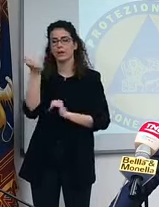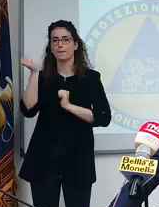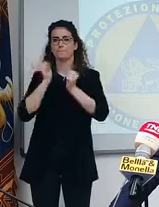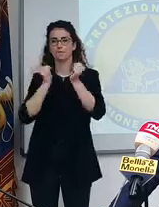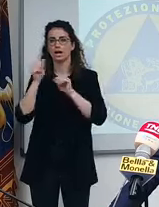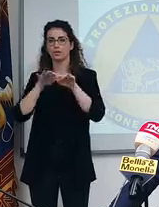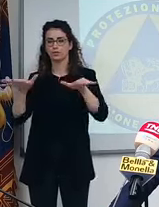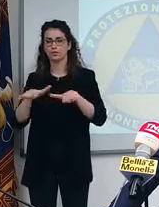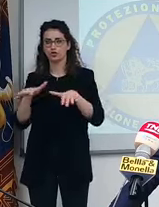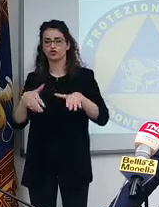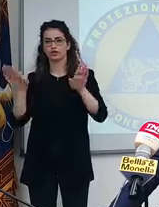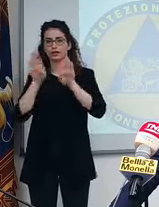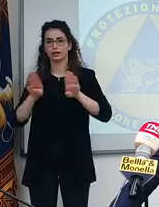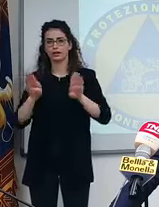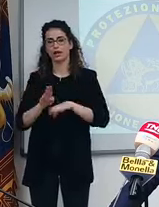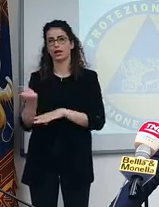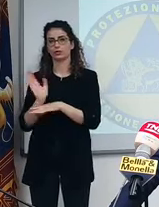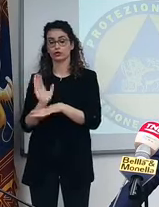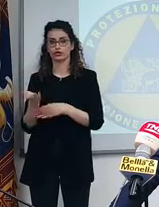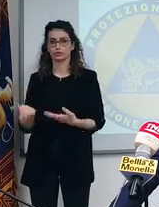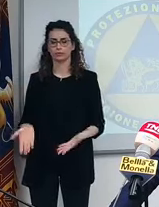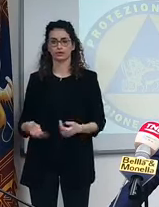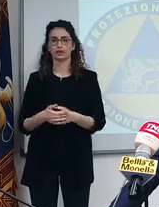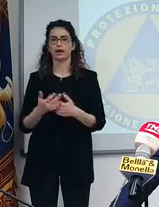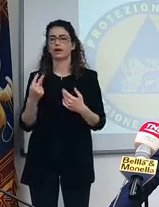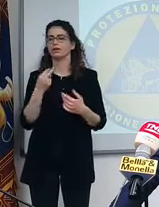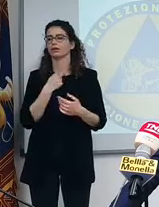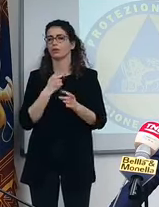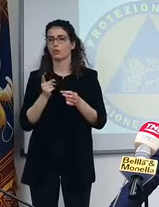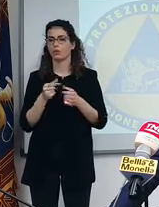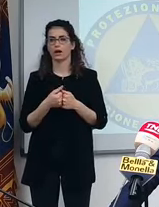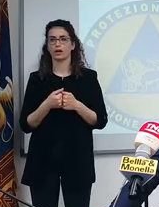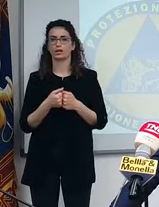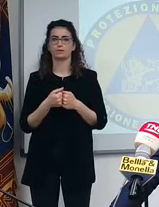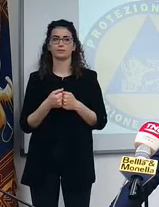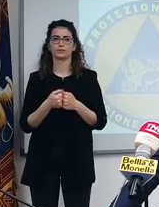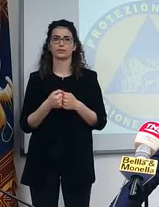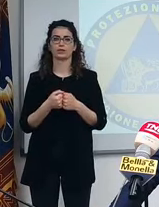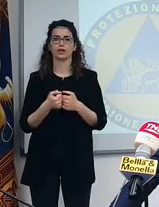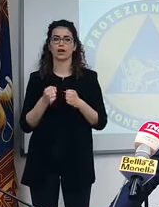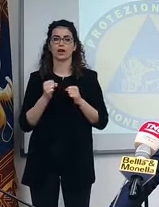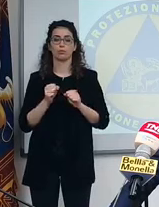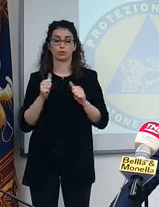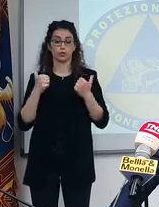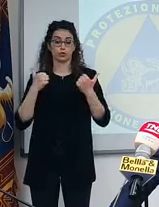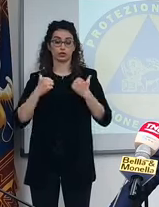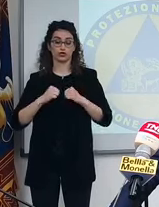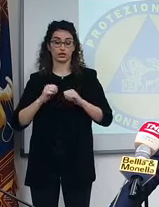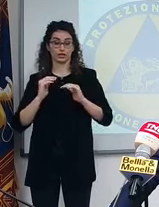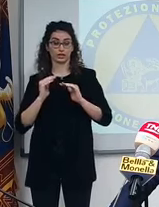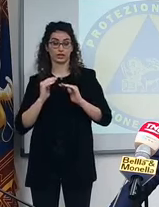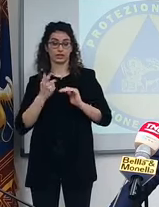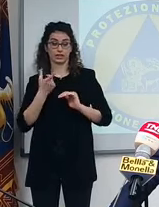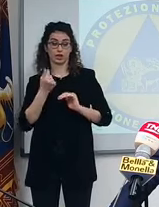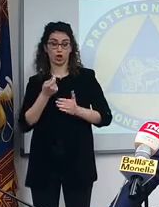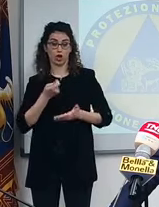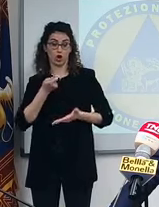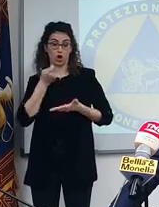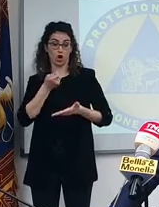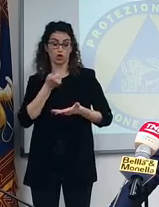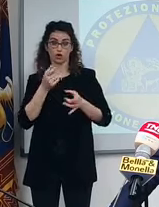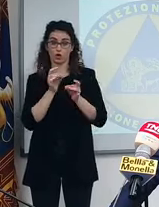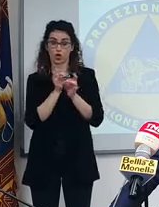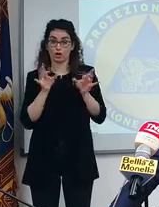bar, un teatro, un cinema. Ovviamente non è che possiamo scaricare sul cittadino il costo della sua